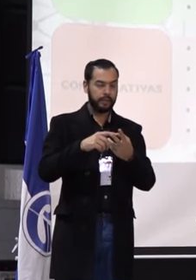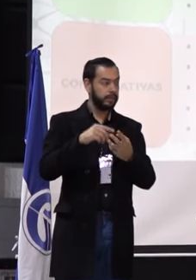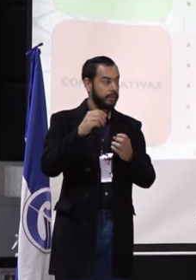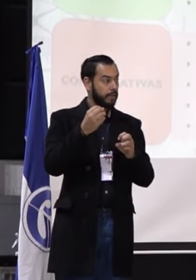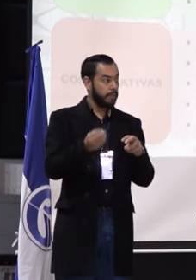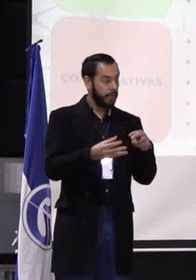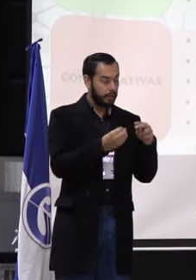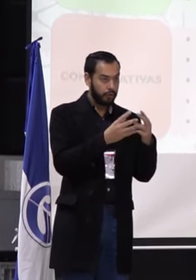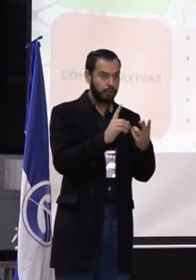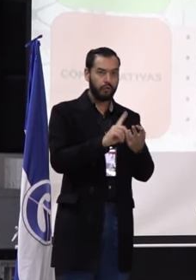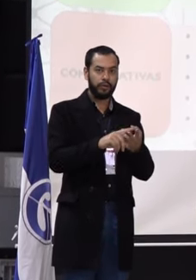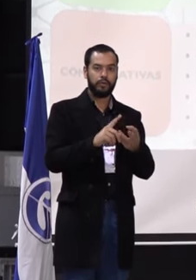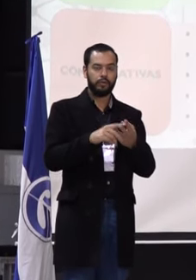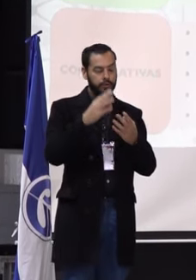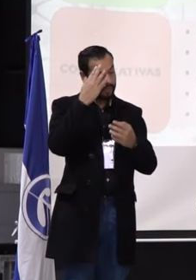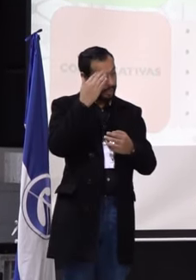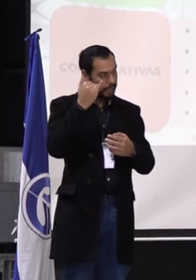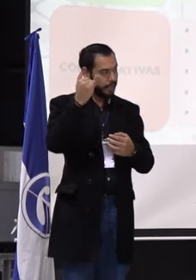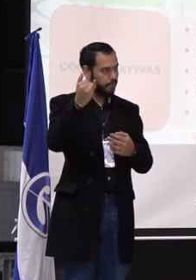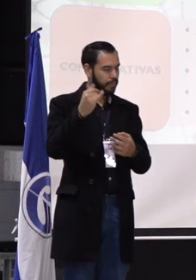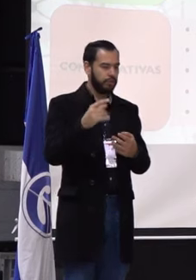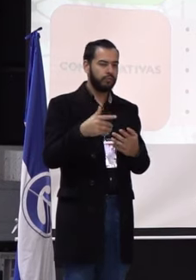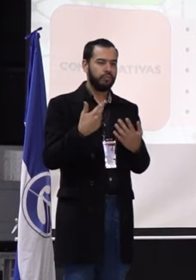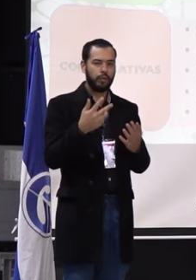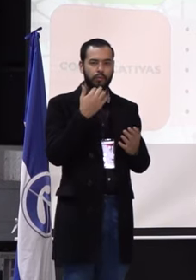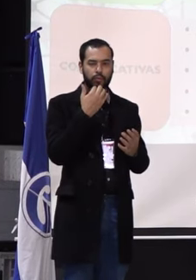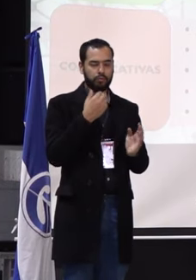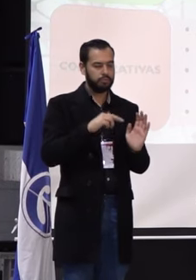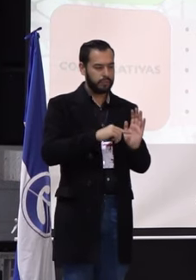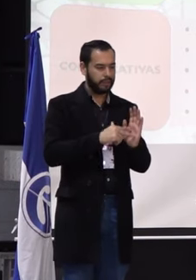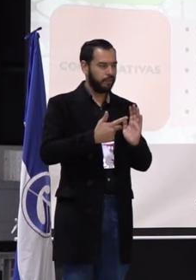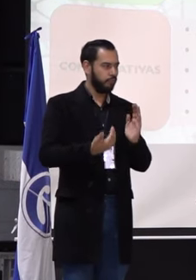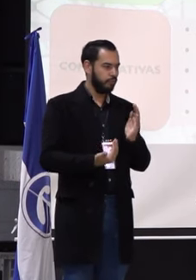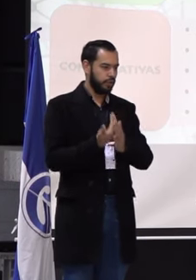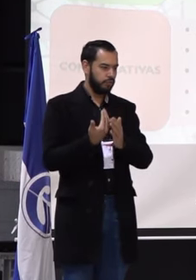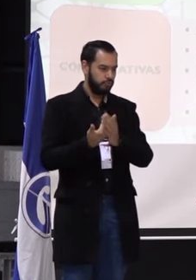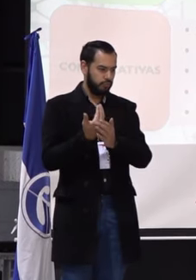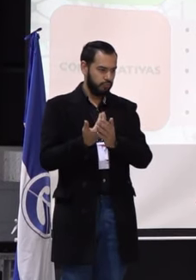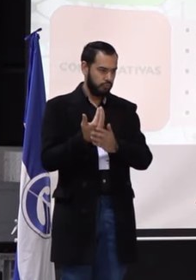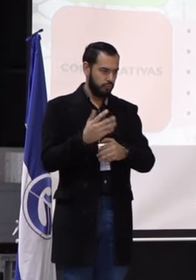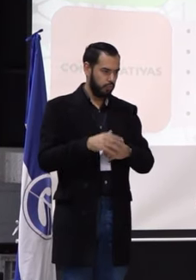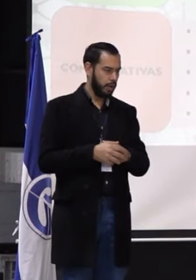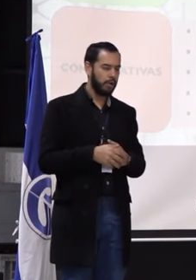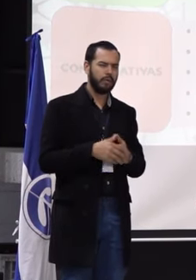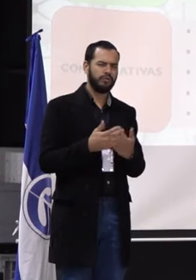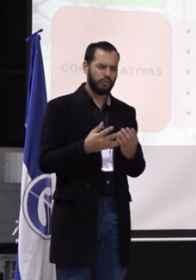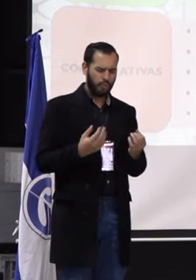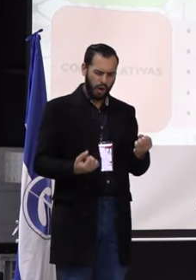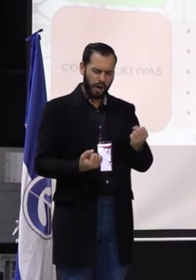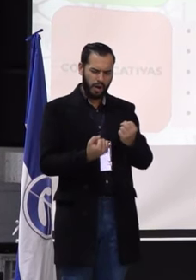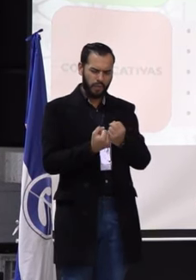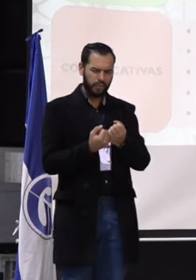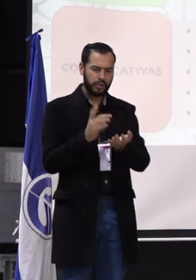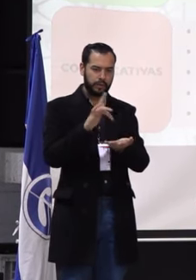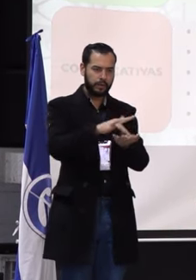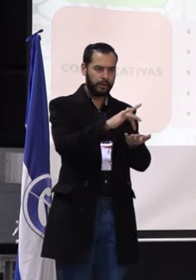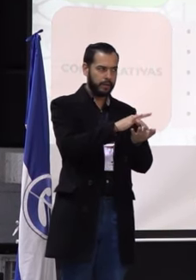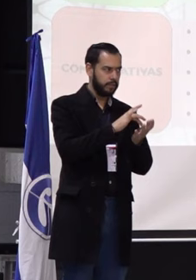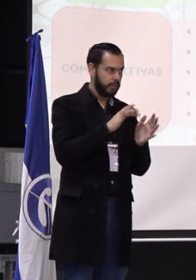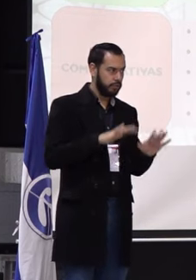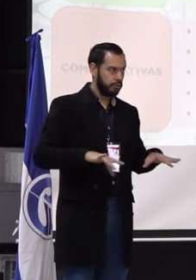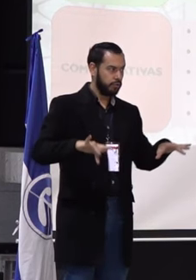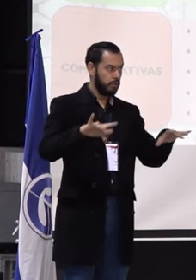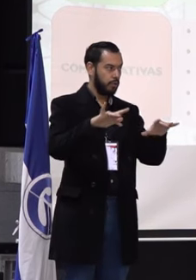transversales, como las tecnologías, las nuevas tecnologías. Apoyar los espacios de participación de los